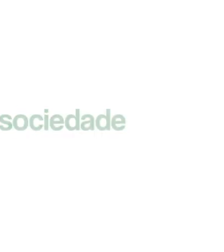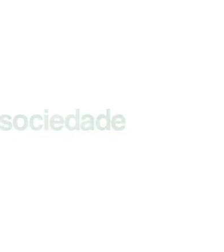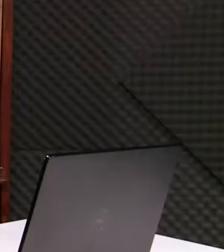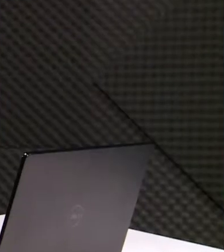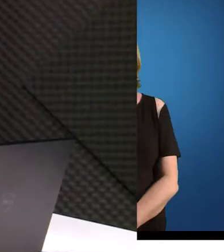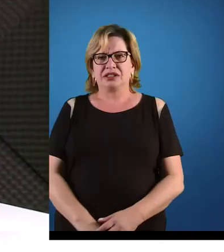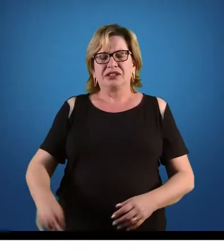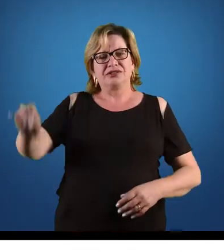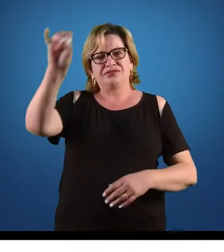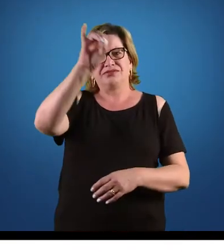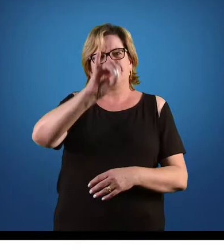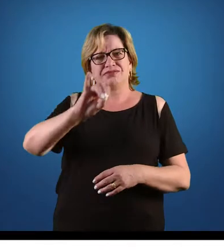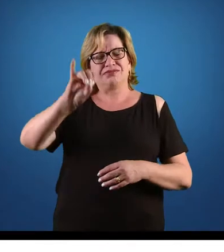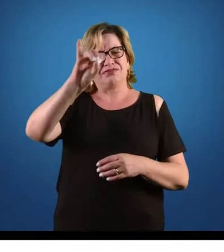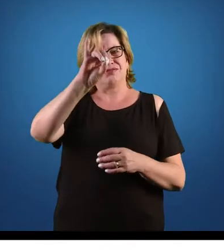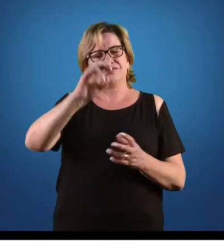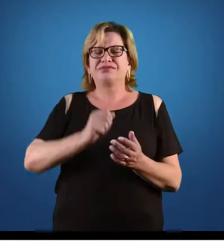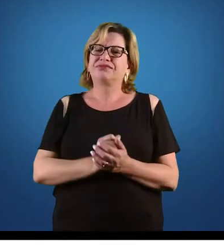Olá pessoal,